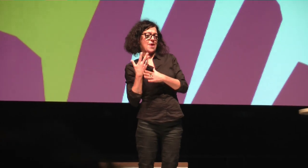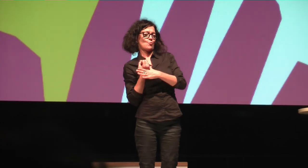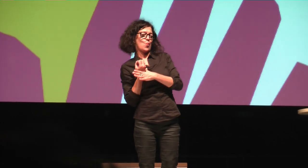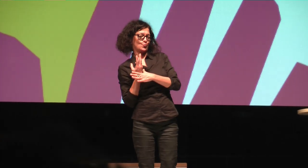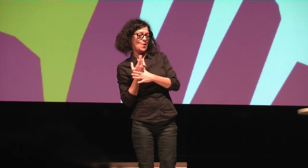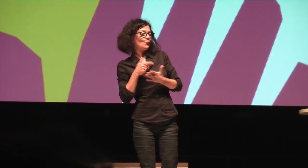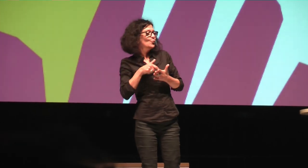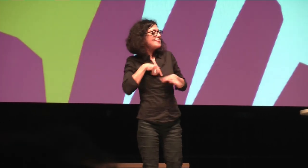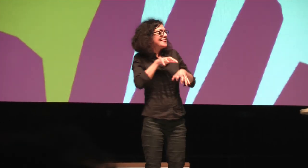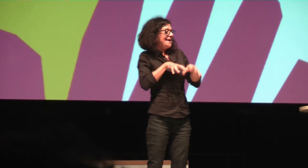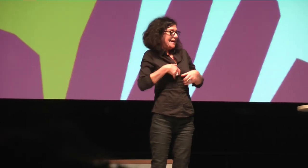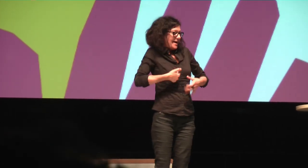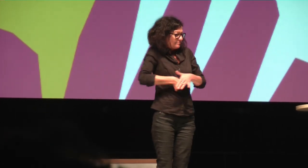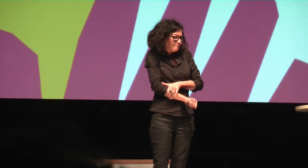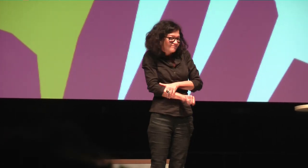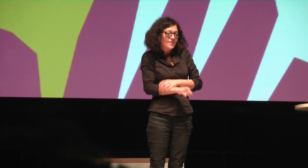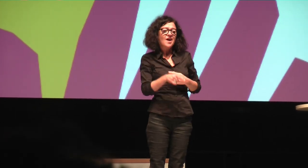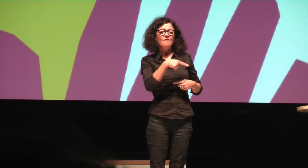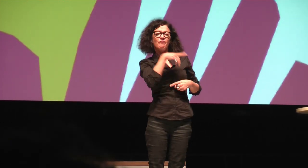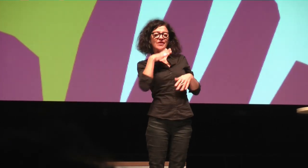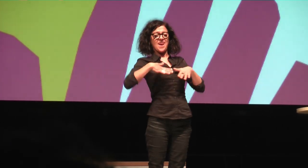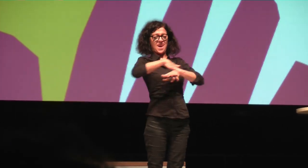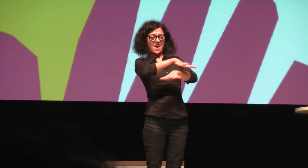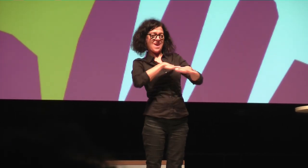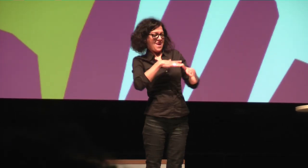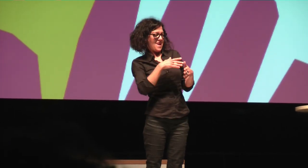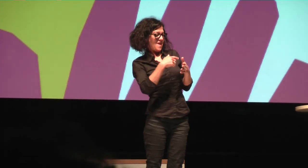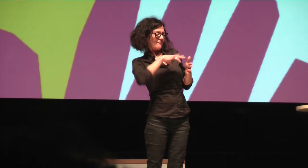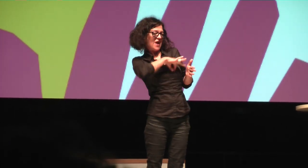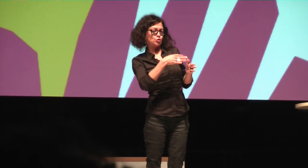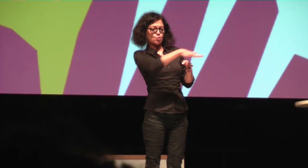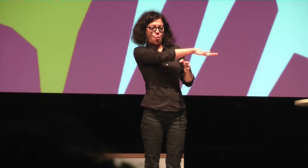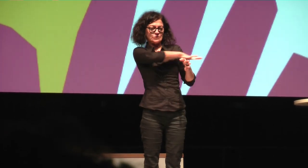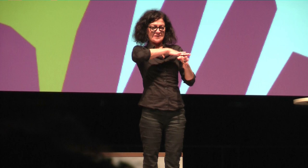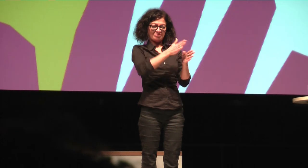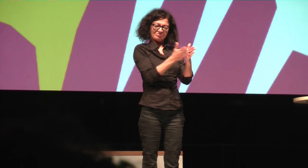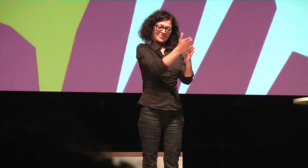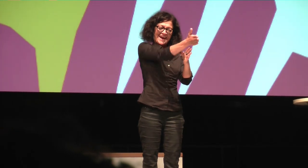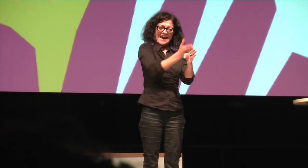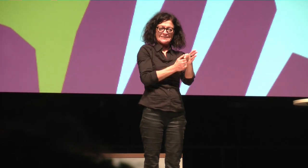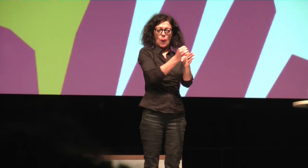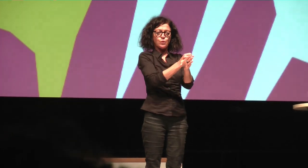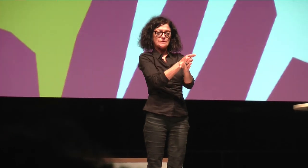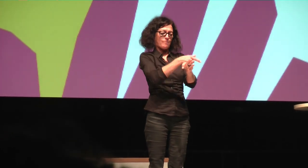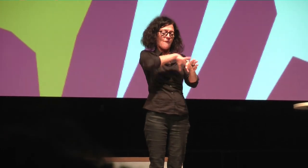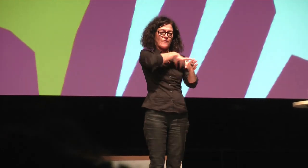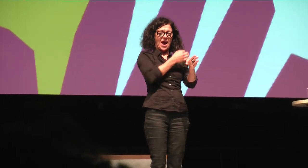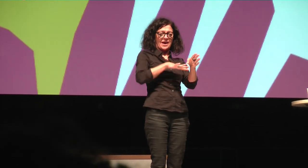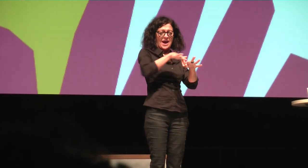berichtigen. Es geht nicht um die deutsch- und französische Sprache, sondern es geht um die Kulturen. Es gibt